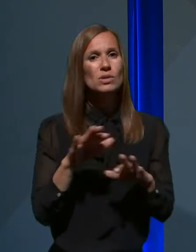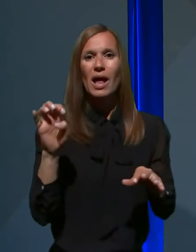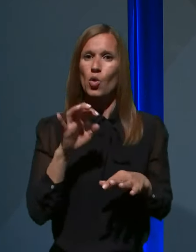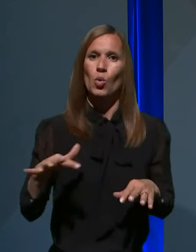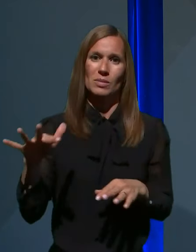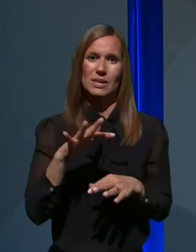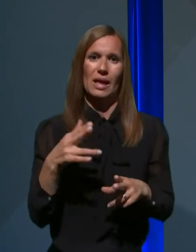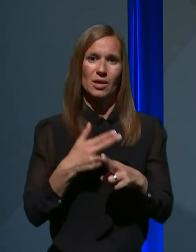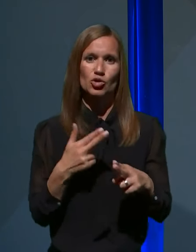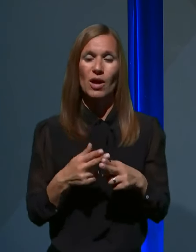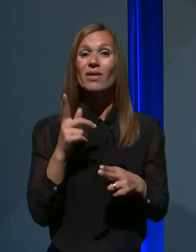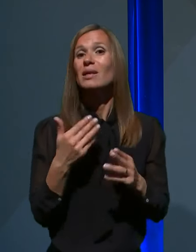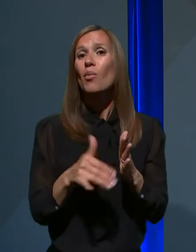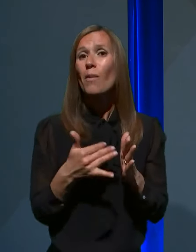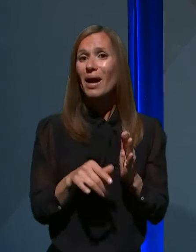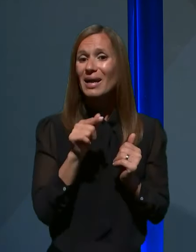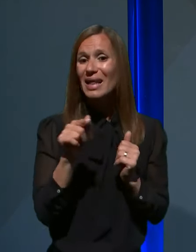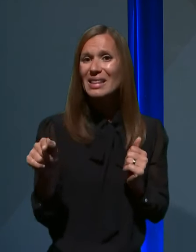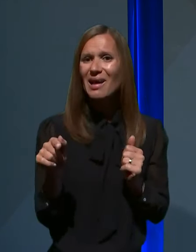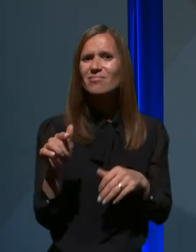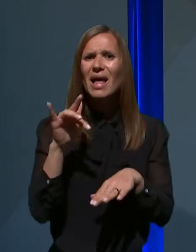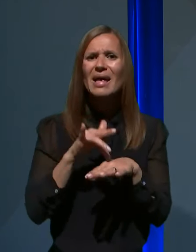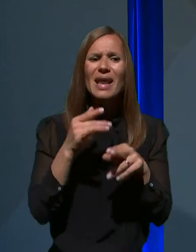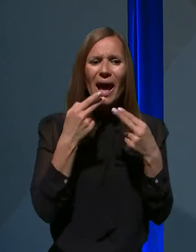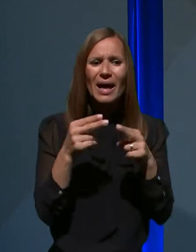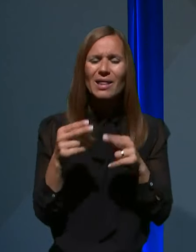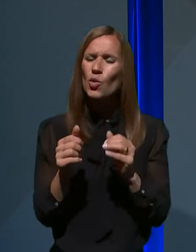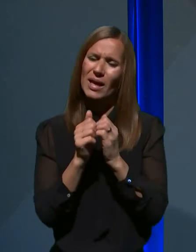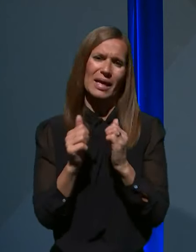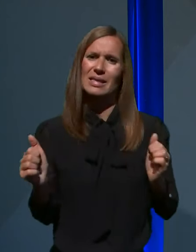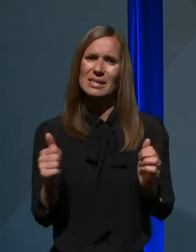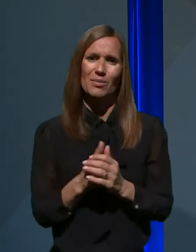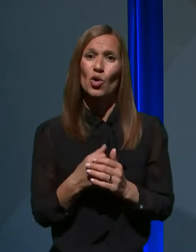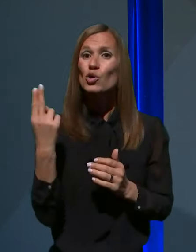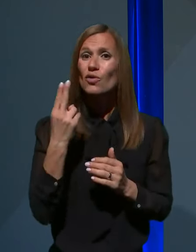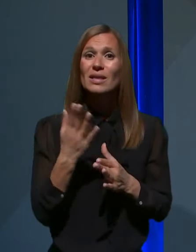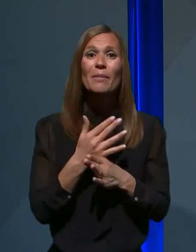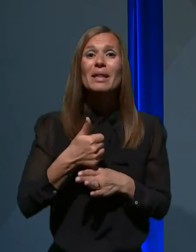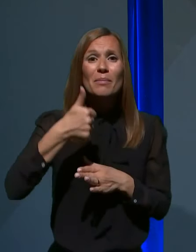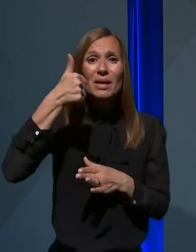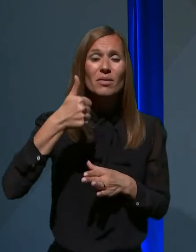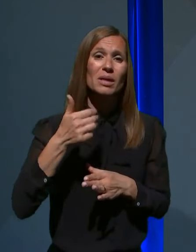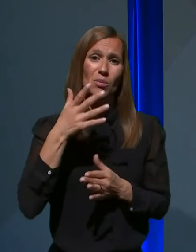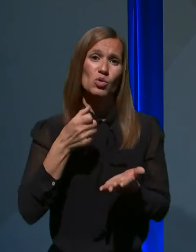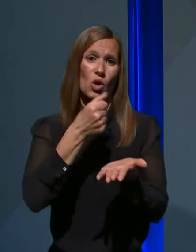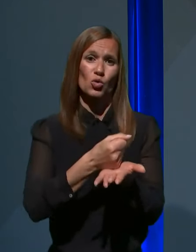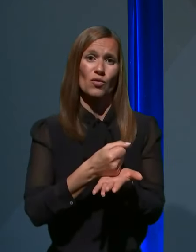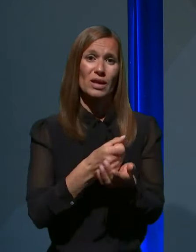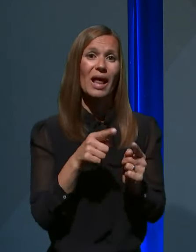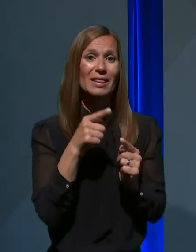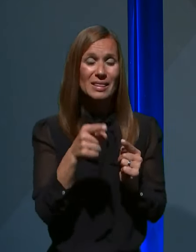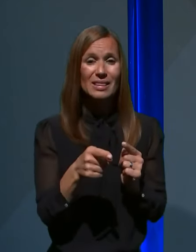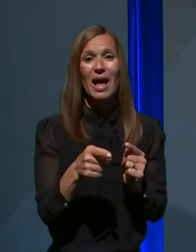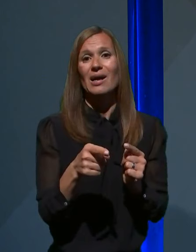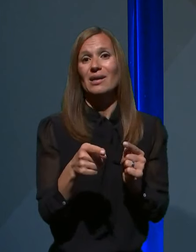in je pomankanje teh reagentov ekstremno. Slovenija je med prvimi, ki bo zagotovila ta kontingent,